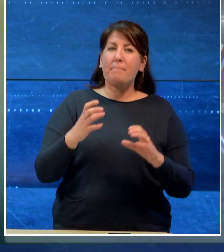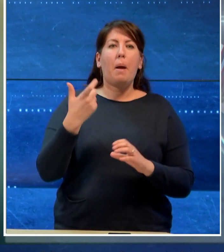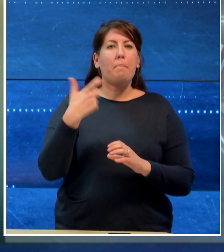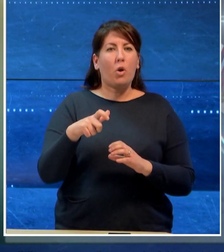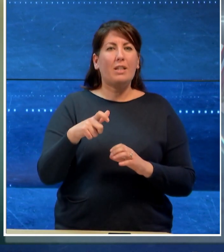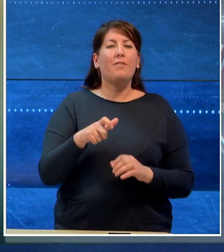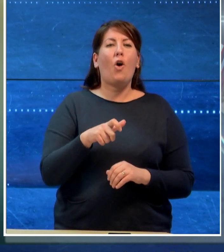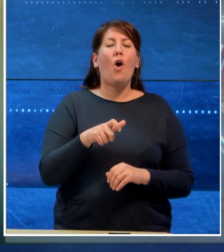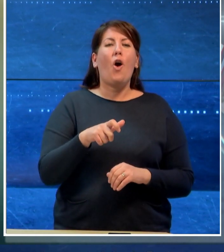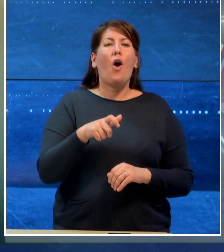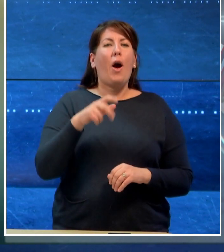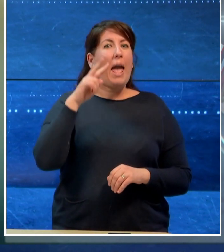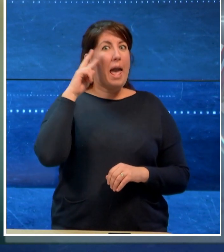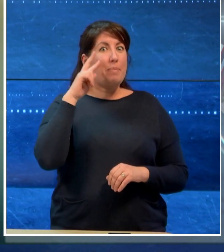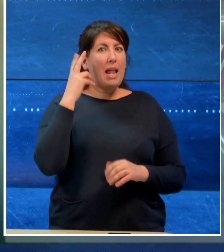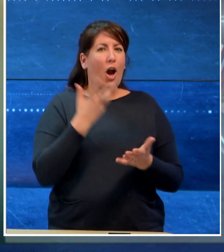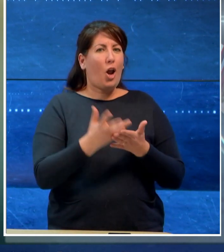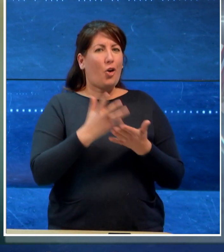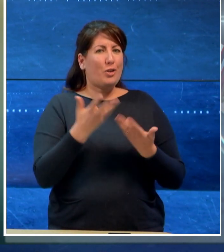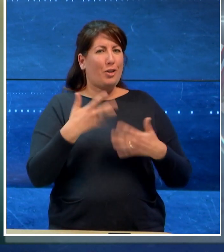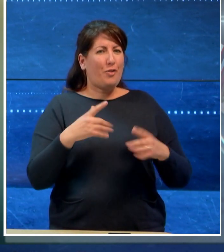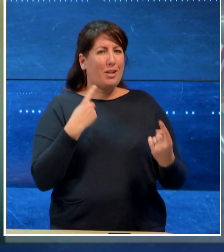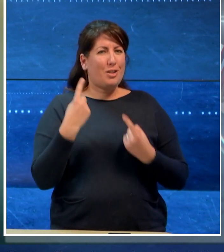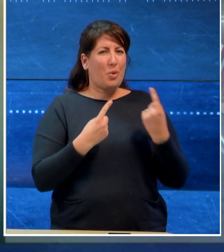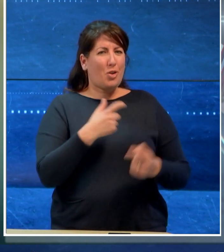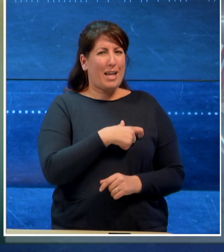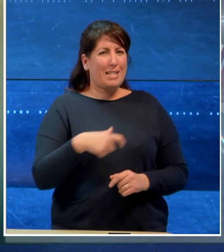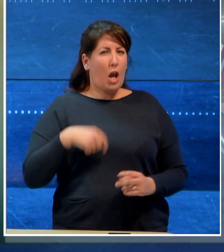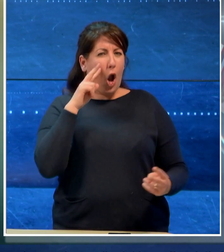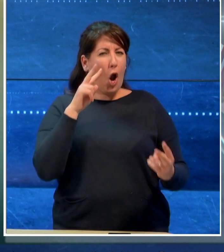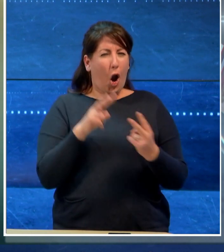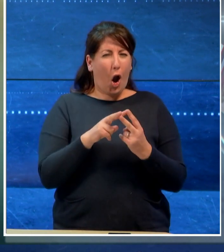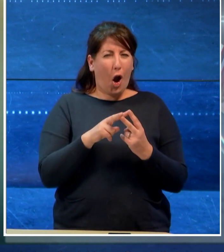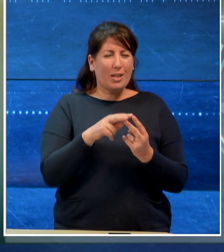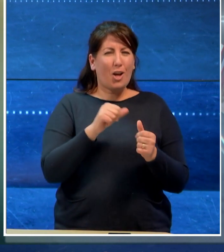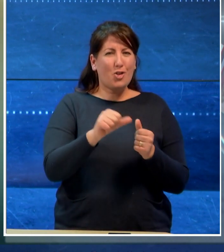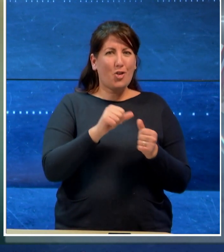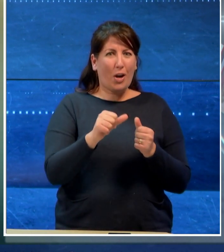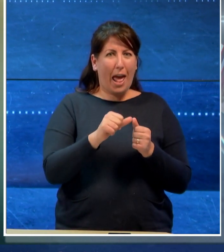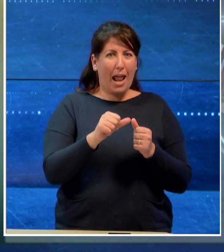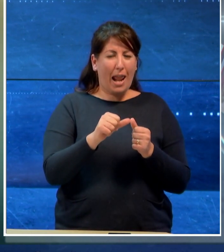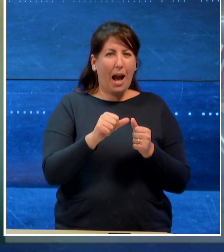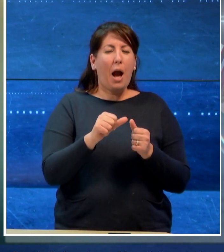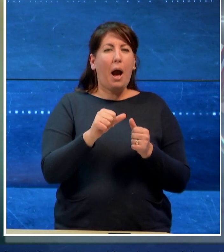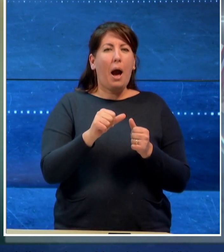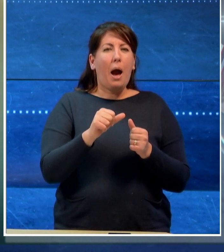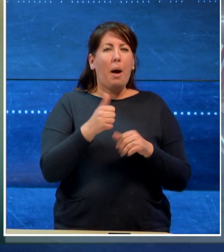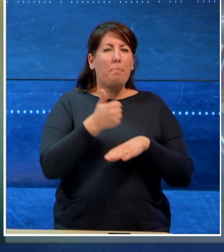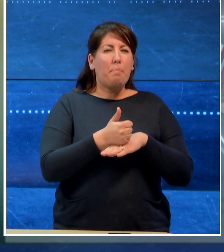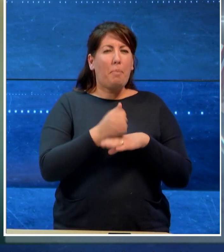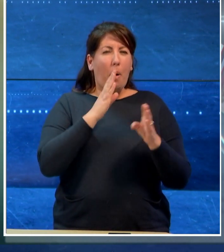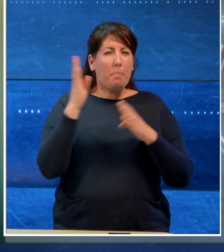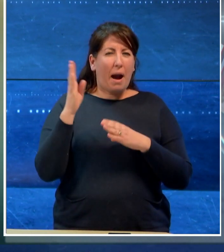sull'incontro con la sorella del boss Capriati che ci sarebbe stato anni fa e al quale,